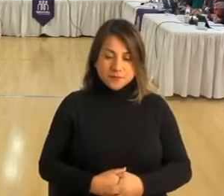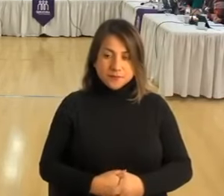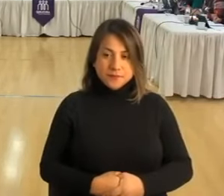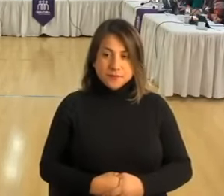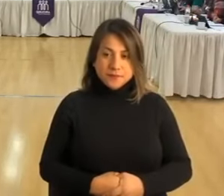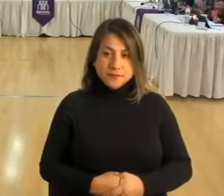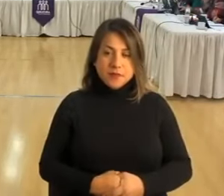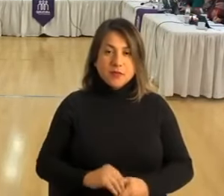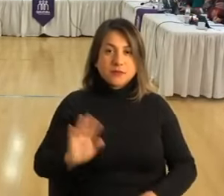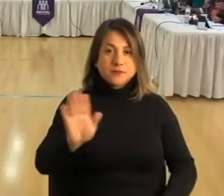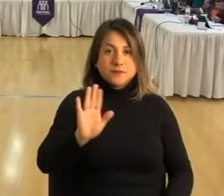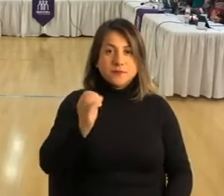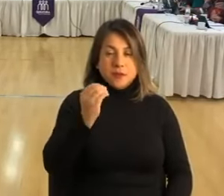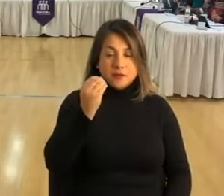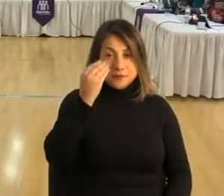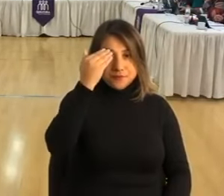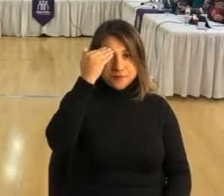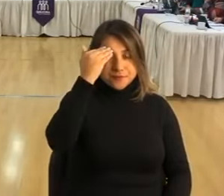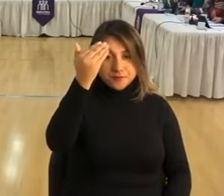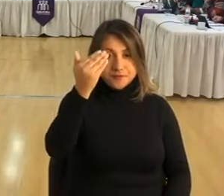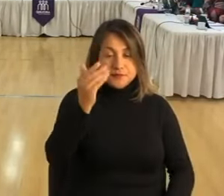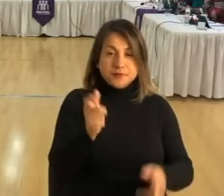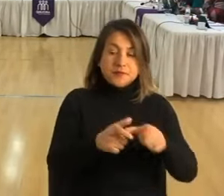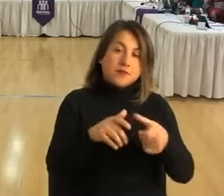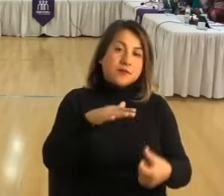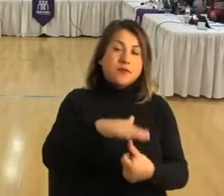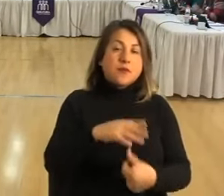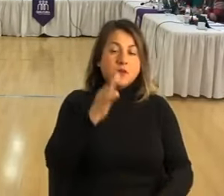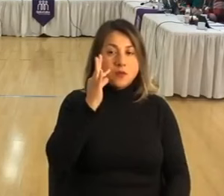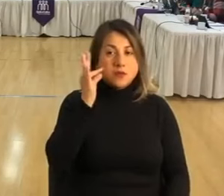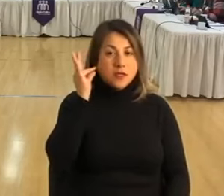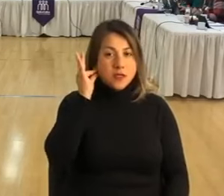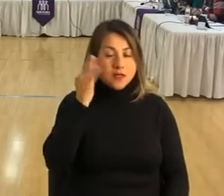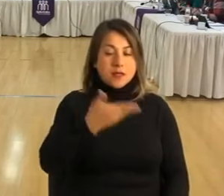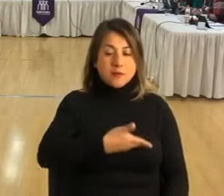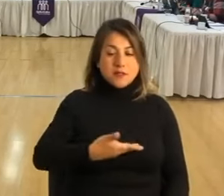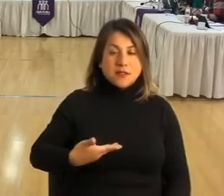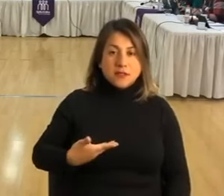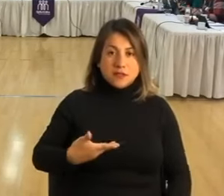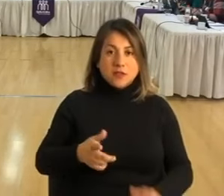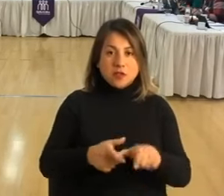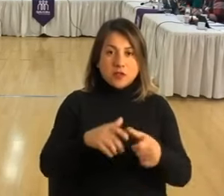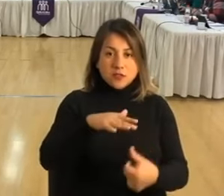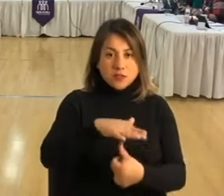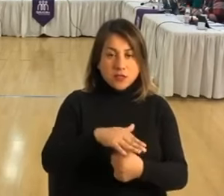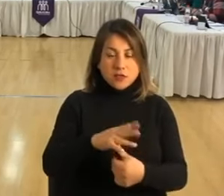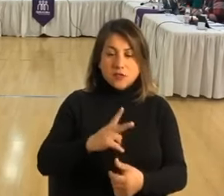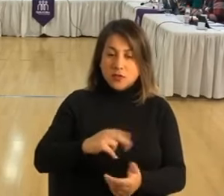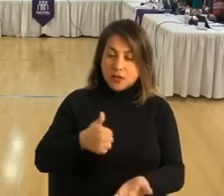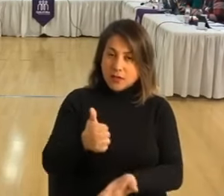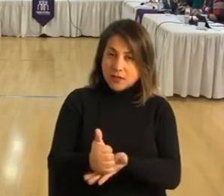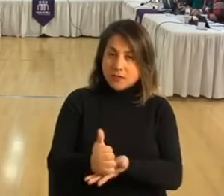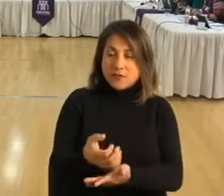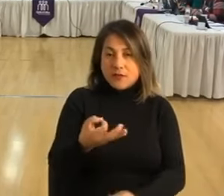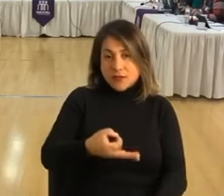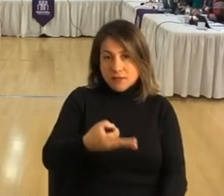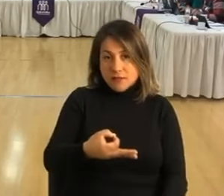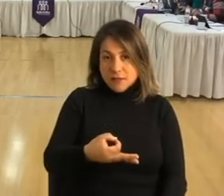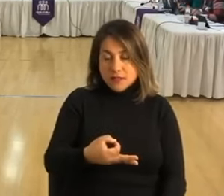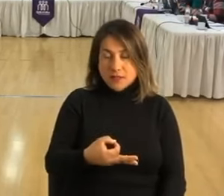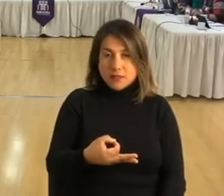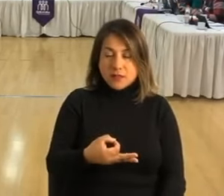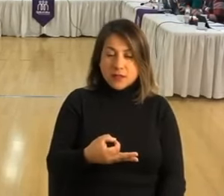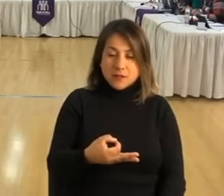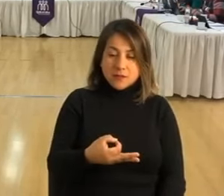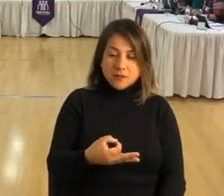Buenos días, concejales, concejales, presidenta del consejo, señora alcaldesa. Efectivamente, como lo ha